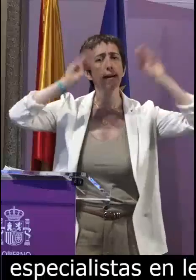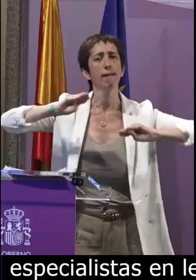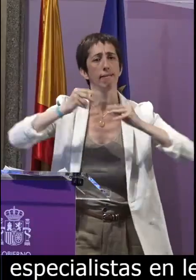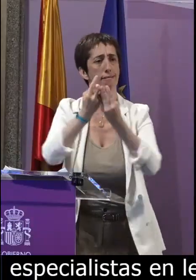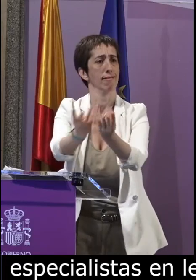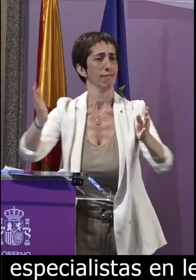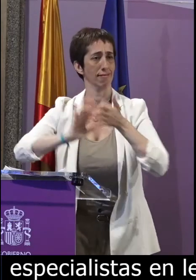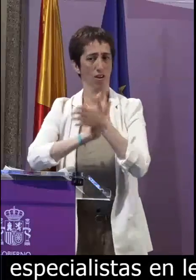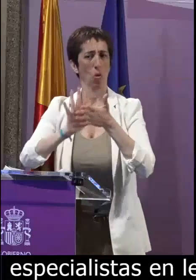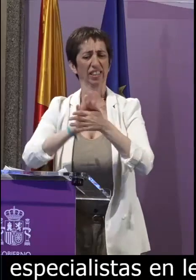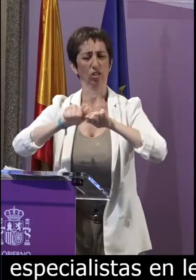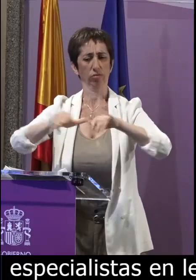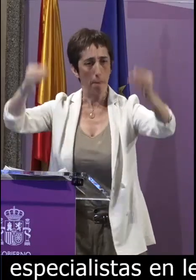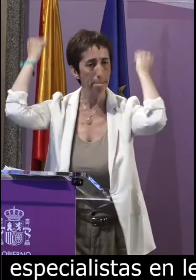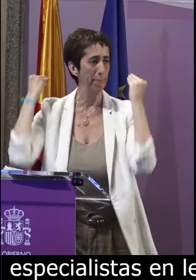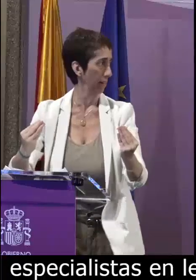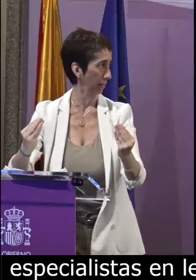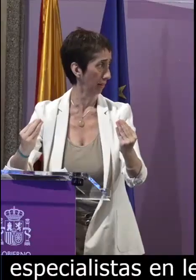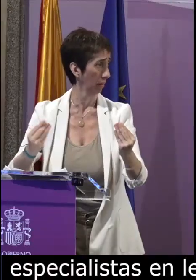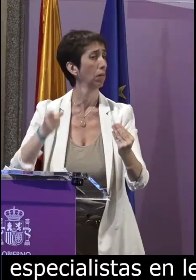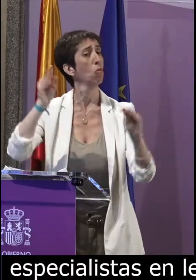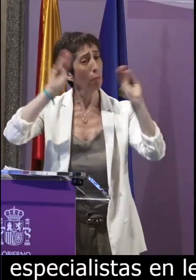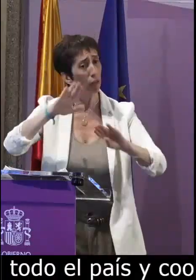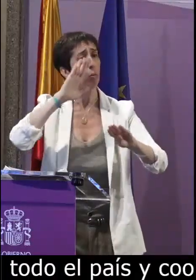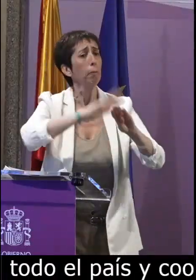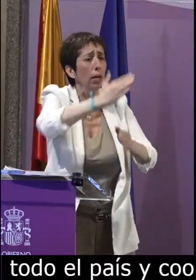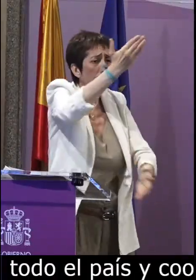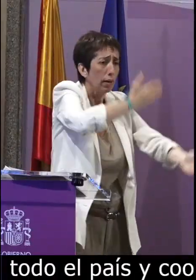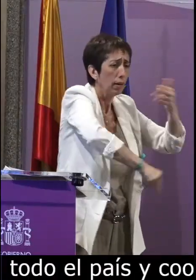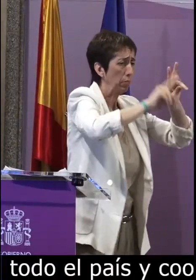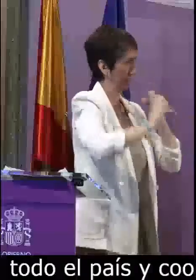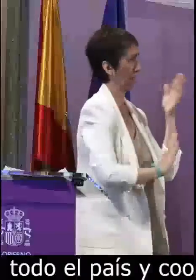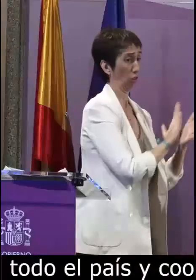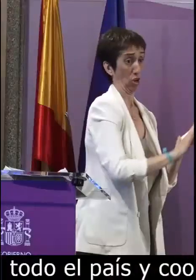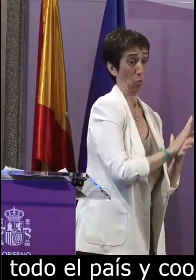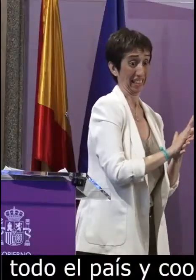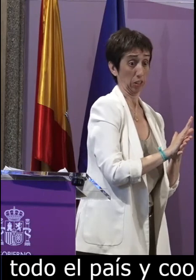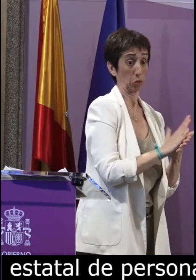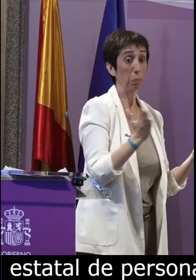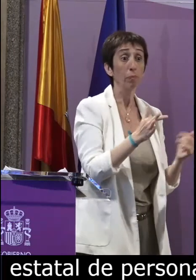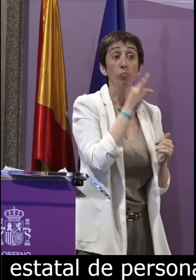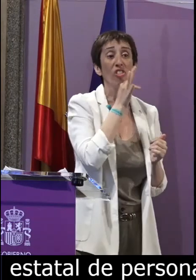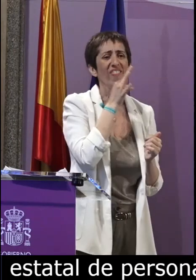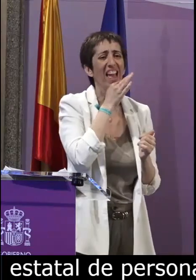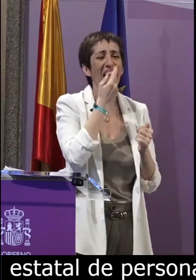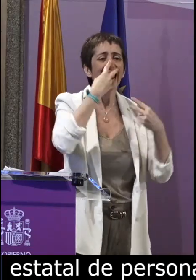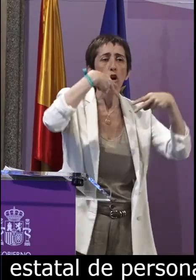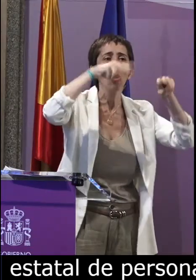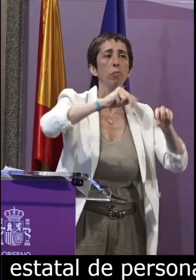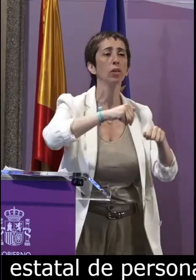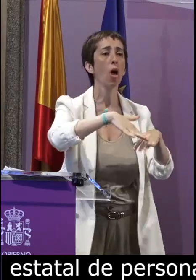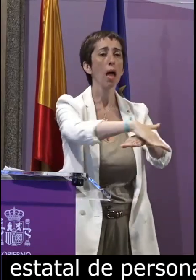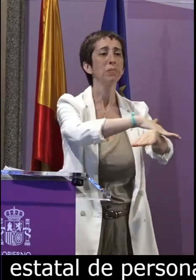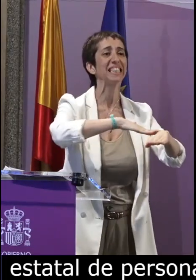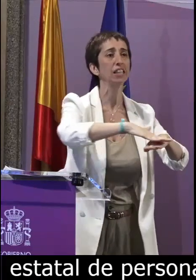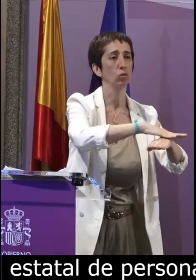nativos formados para formar en lengua de signos y para hacer una buena difusión de nuestra lengua y además para investigar sobre